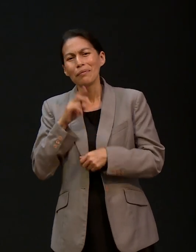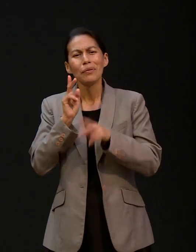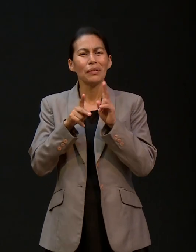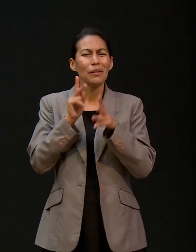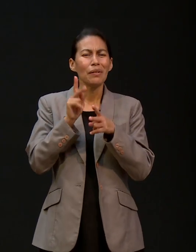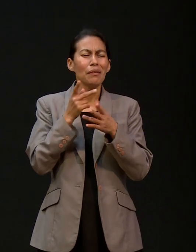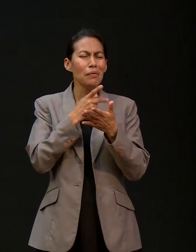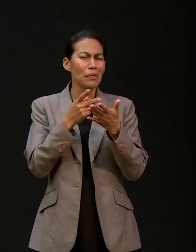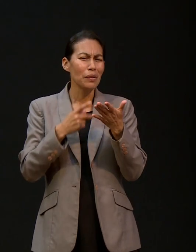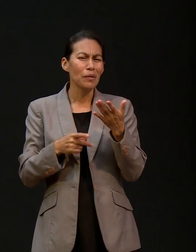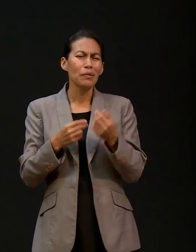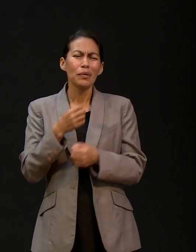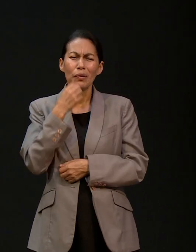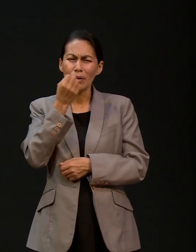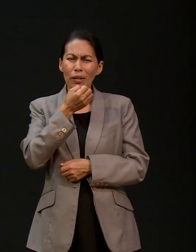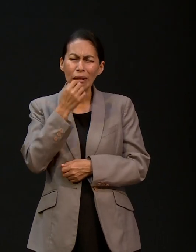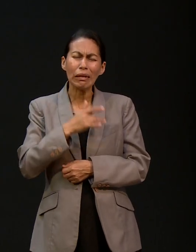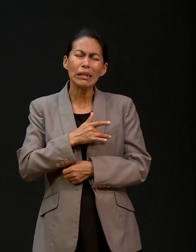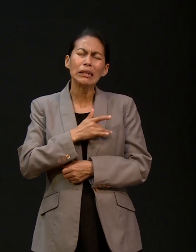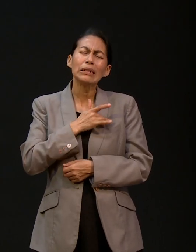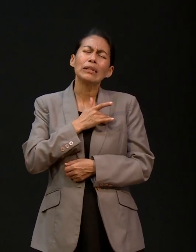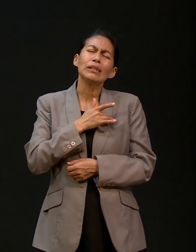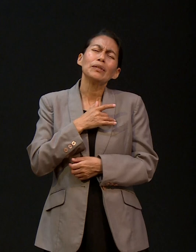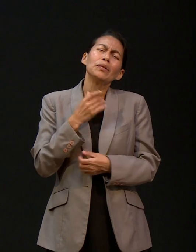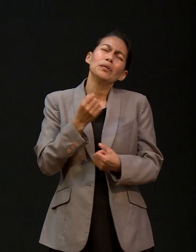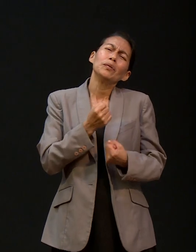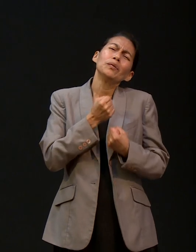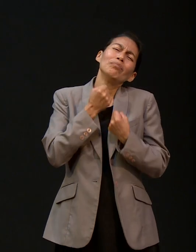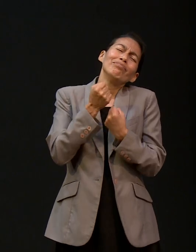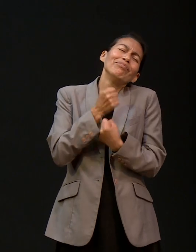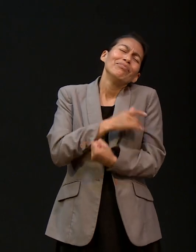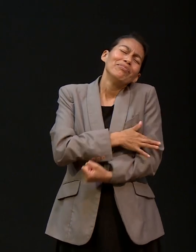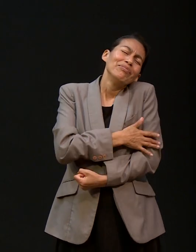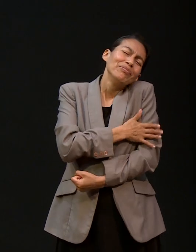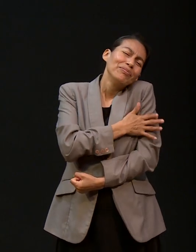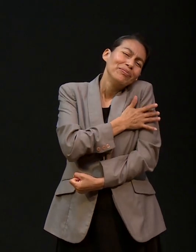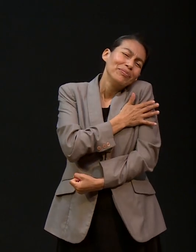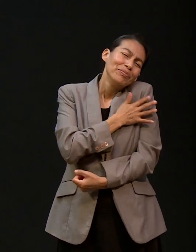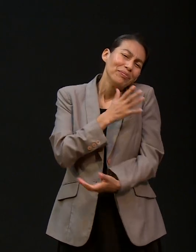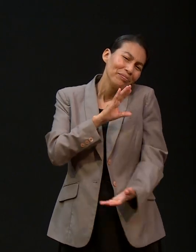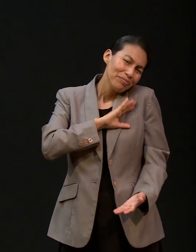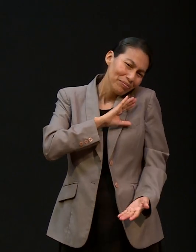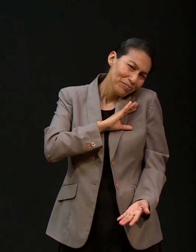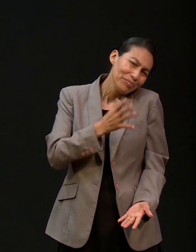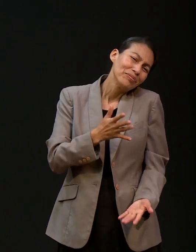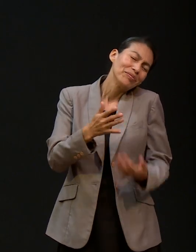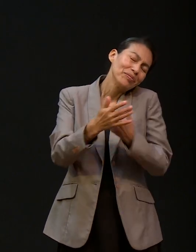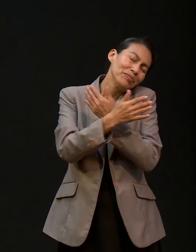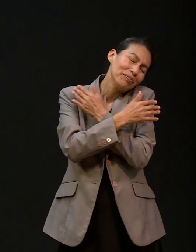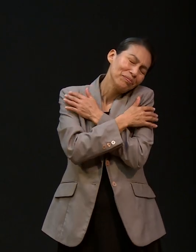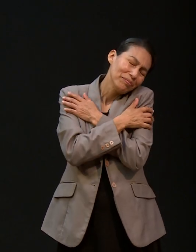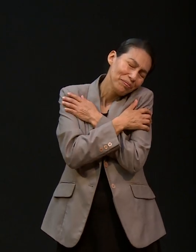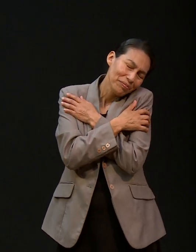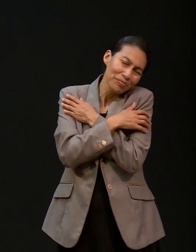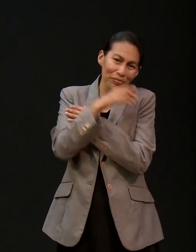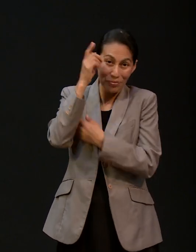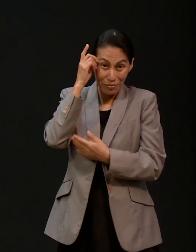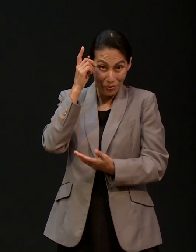en los programas en la iglesia orando por nosotros eso nos fortalecía sentíamos el cariño el abrazo de Dios